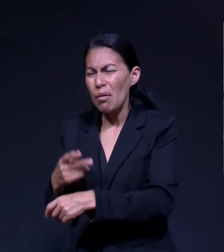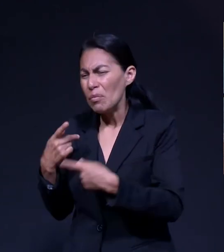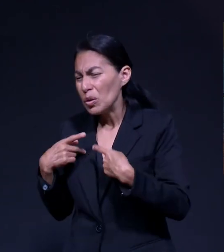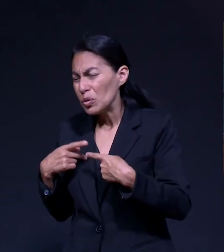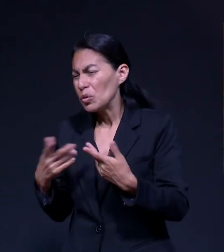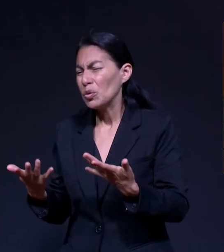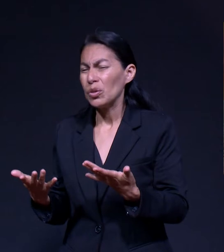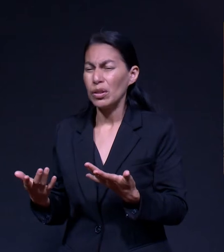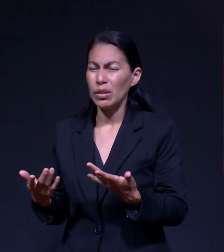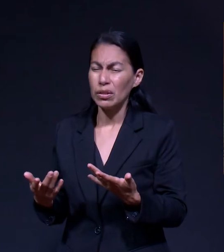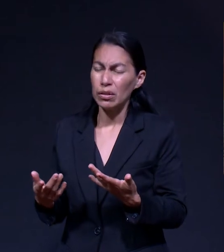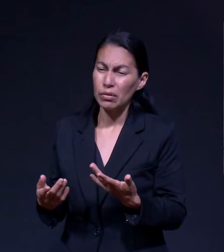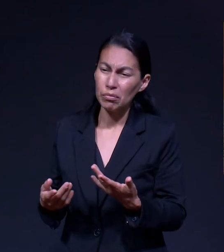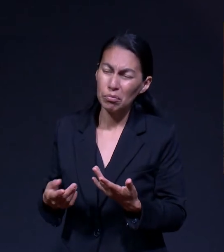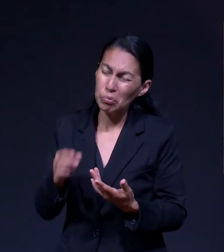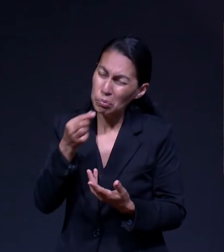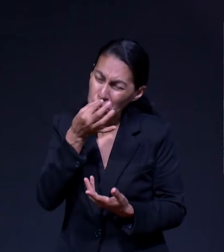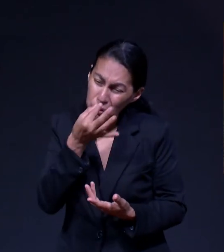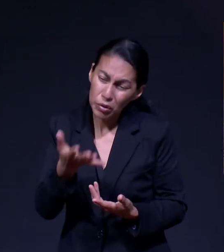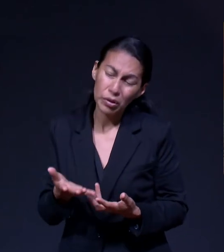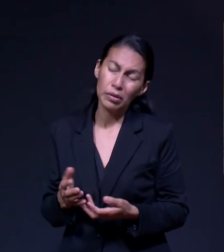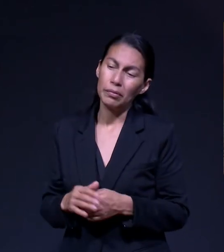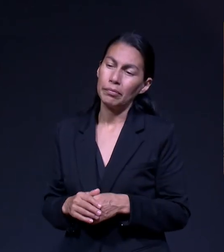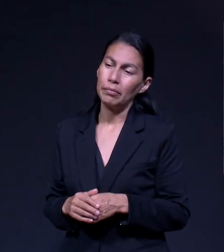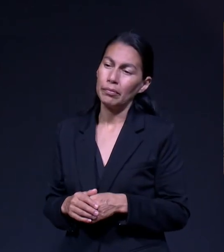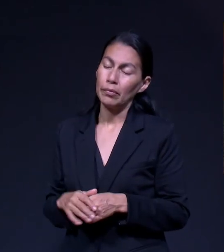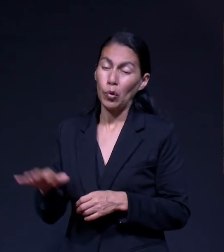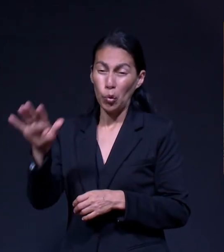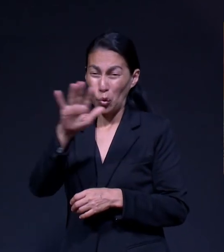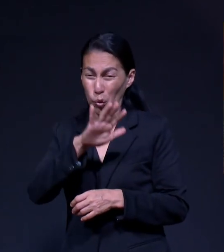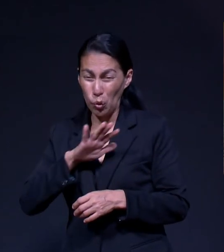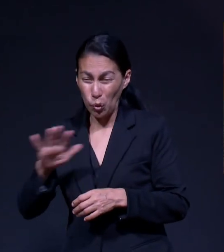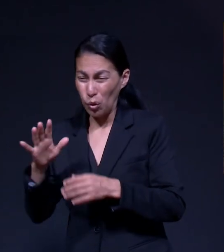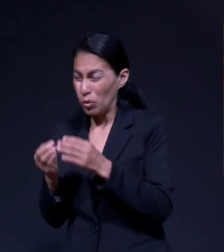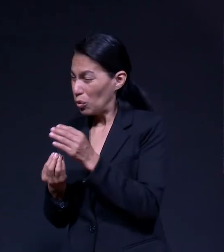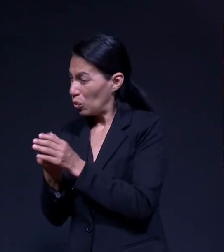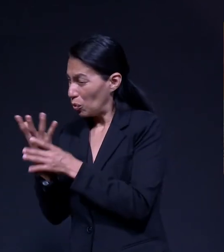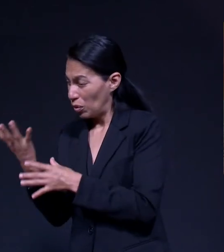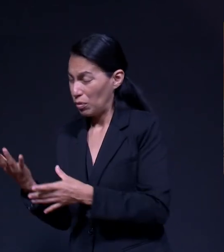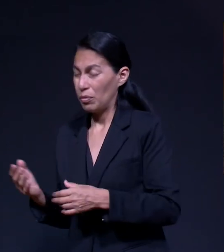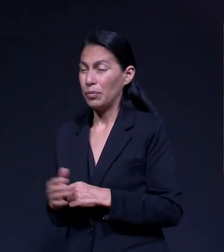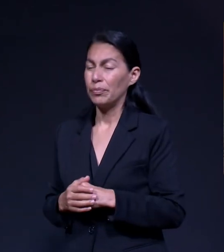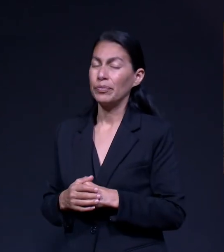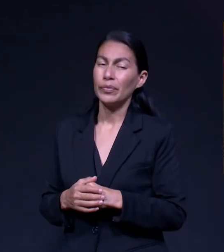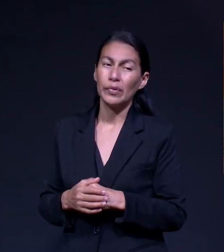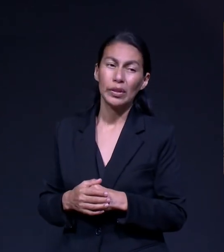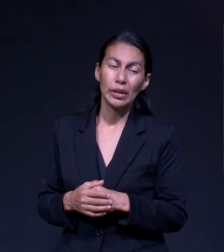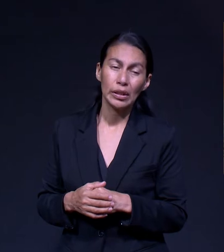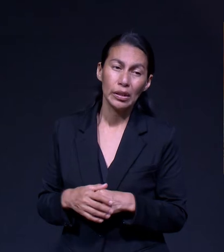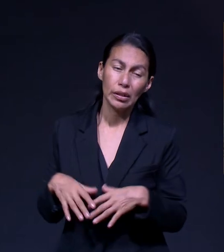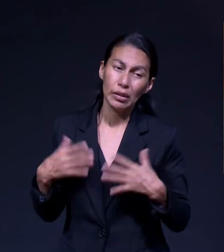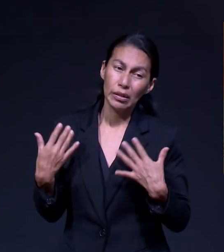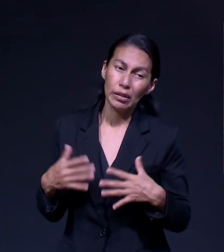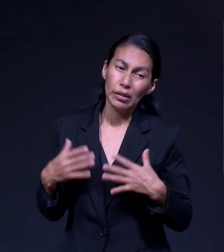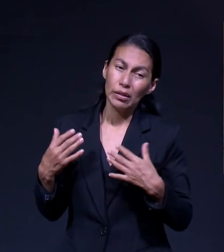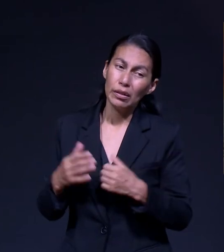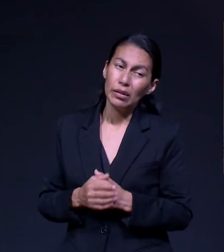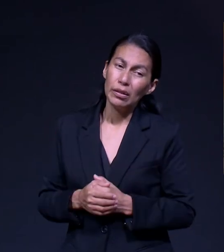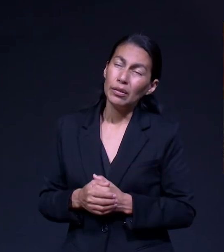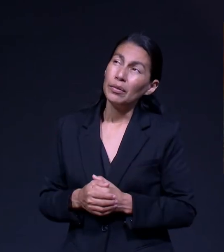Así Que Era Todo Nuevo Y Yo Fui Muy Sincera Con Dios Y Le Dije Dios Este